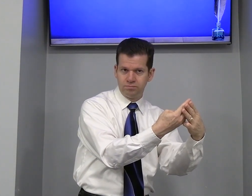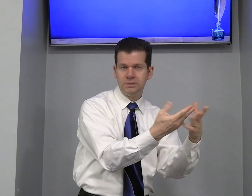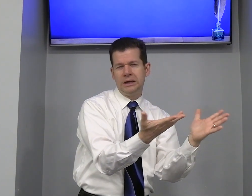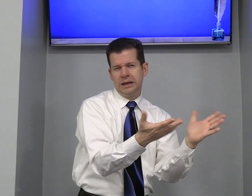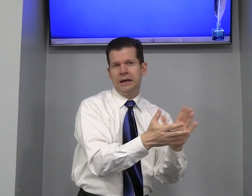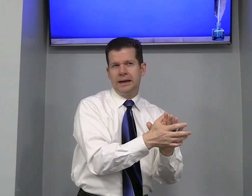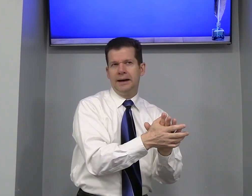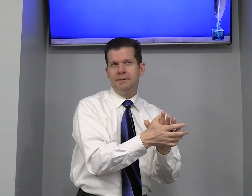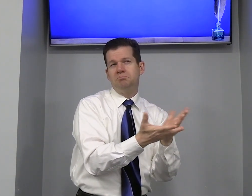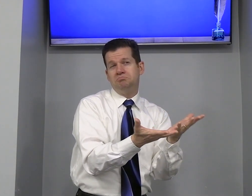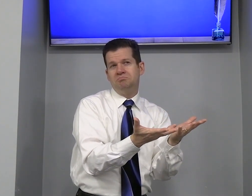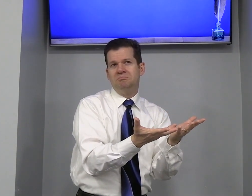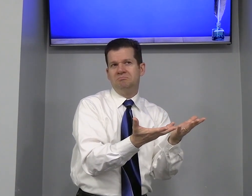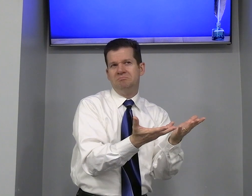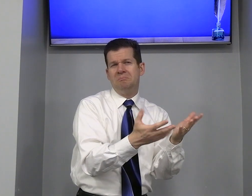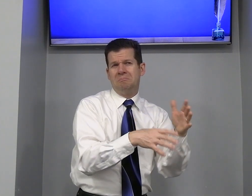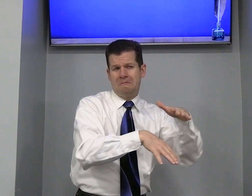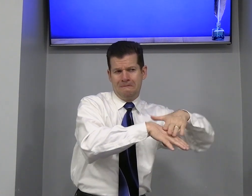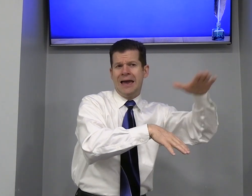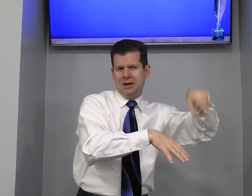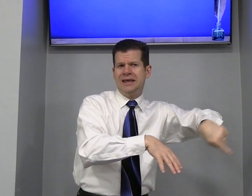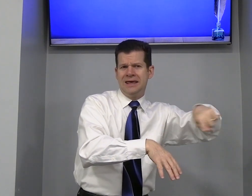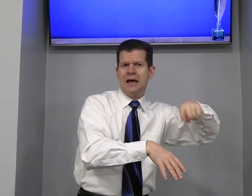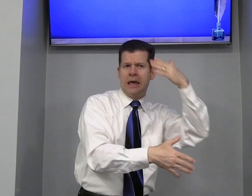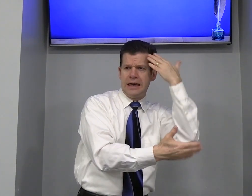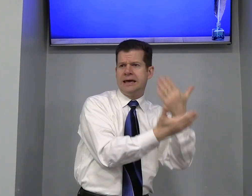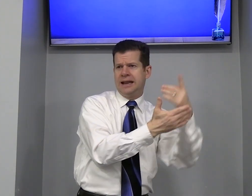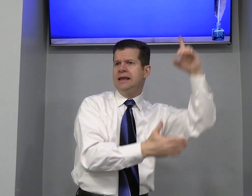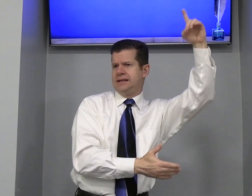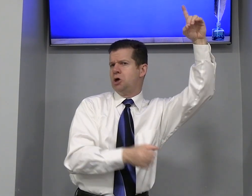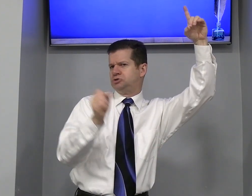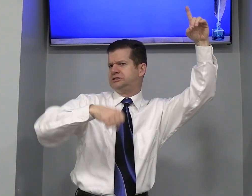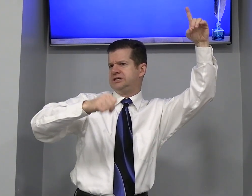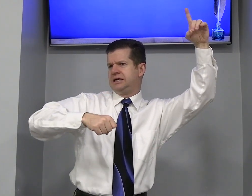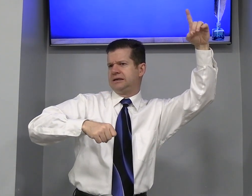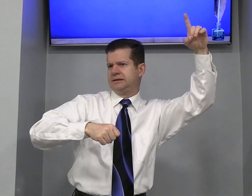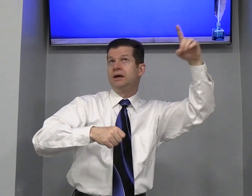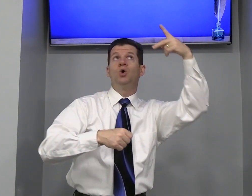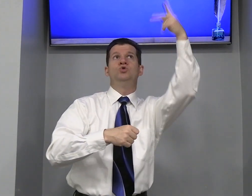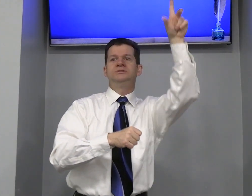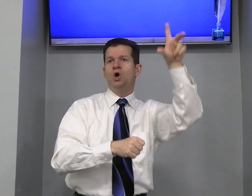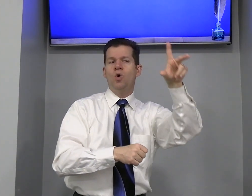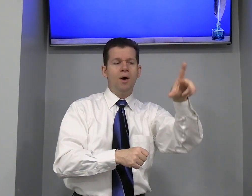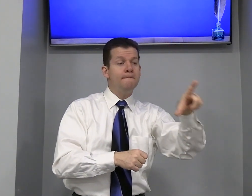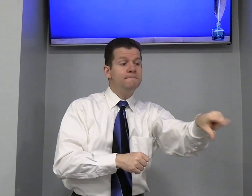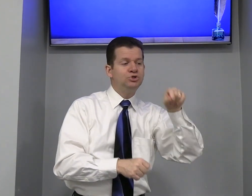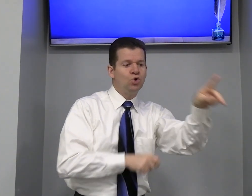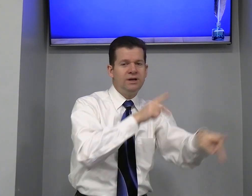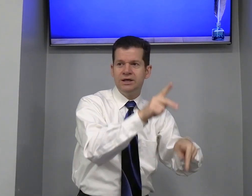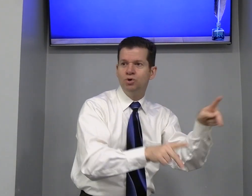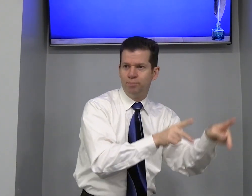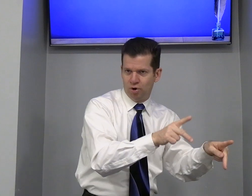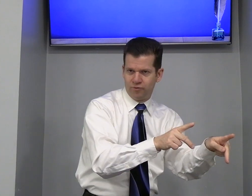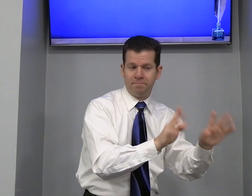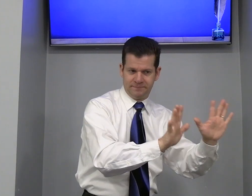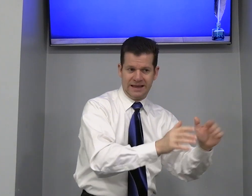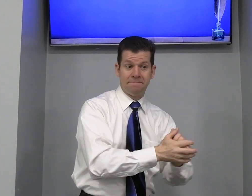Judeu A maioria Crê em Deus Sim O seu escolhido povo Tá?